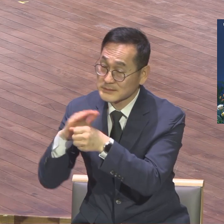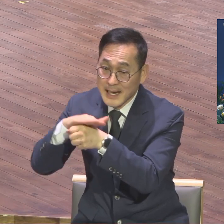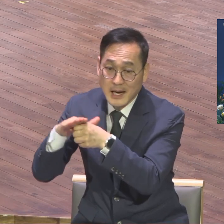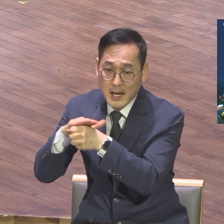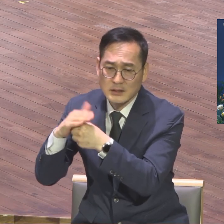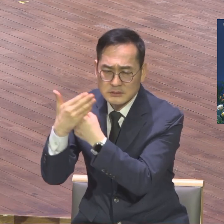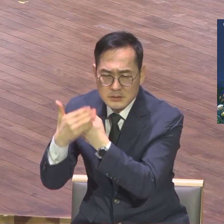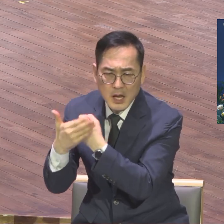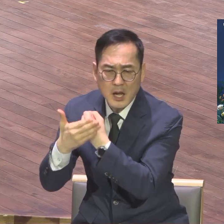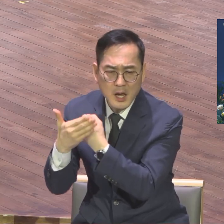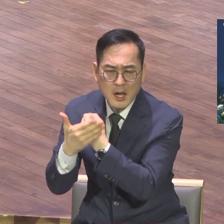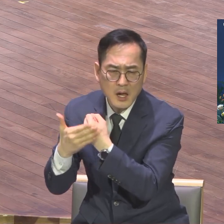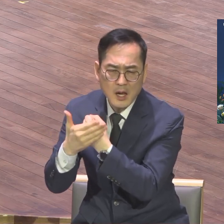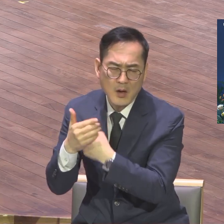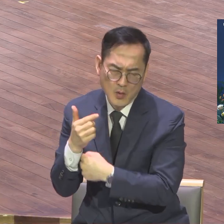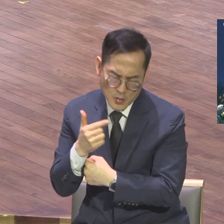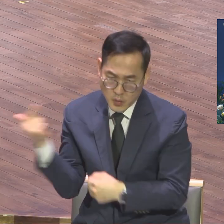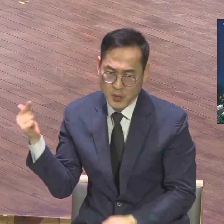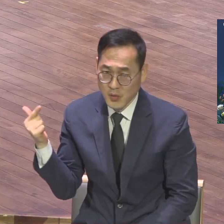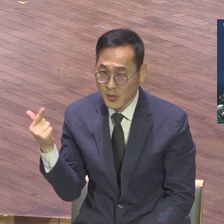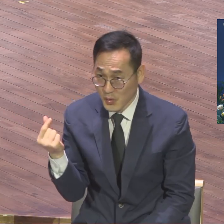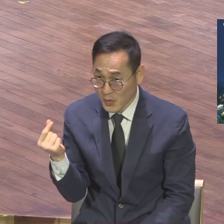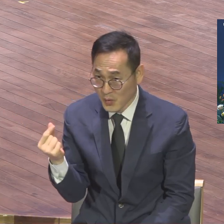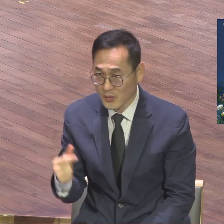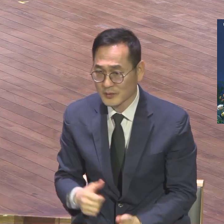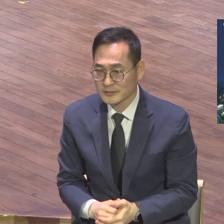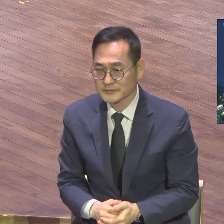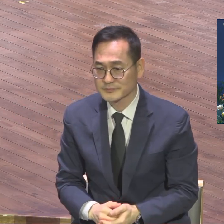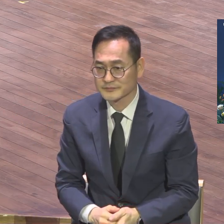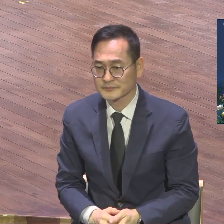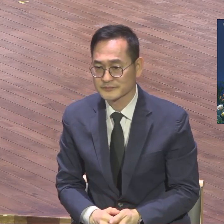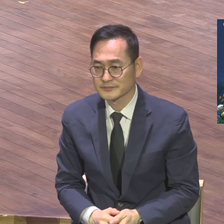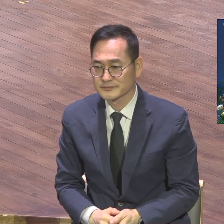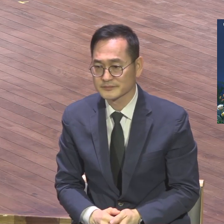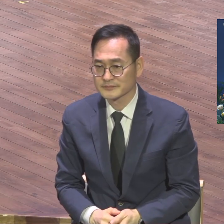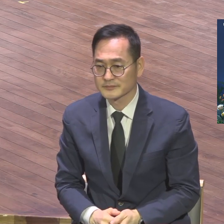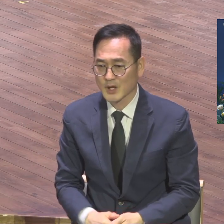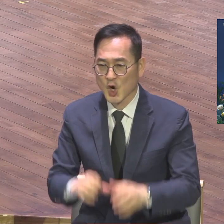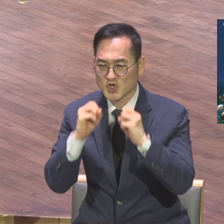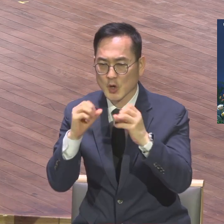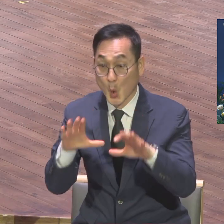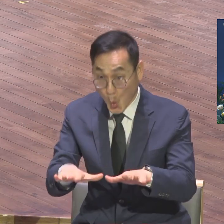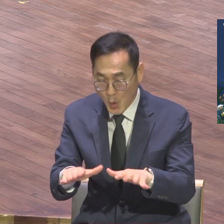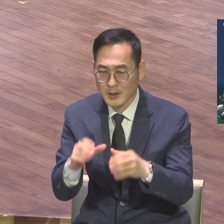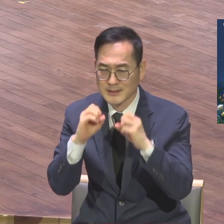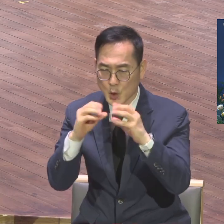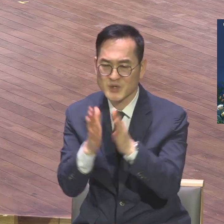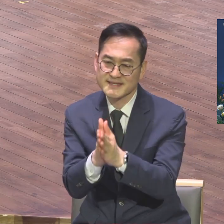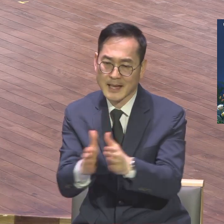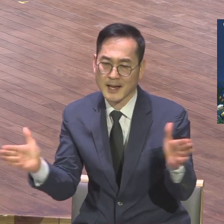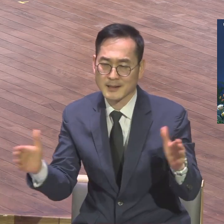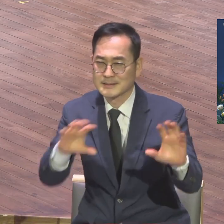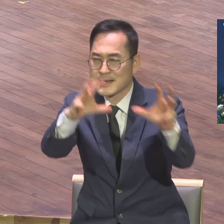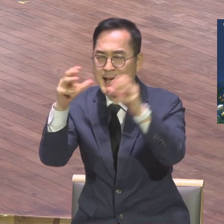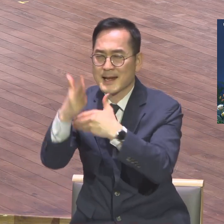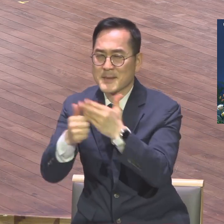교회적으로는 지금 2, 3, 7 성교 원열의 기치를 오래 들었더니 만국을 키워놓게 하리라.